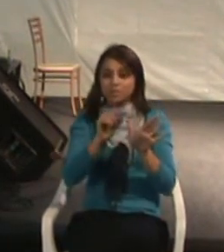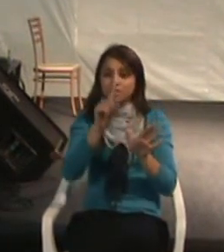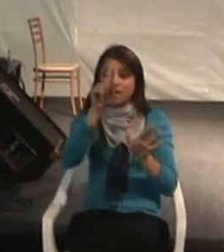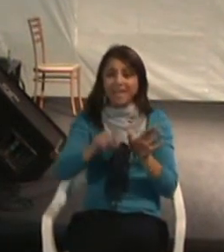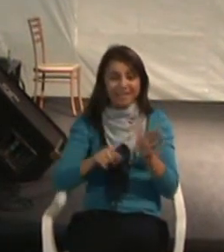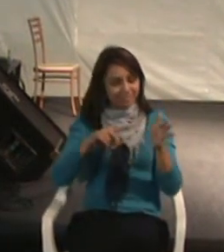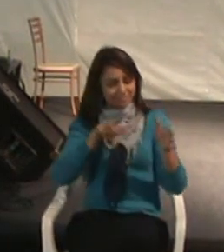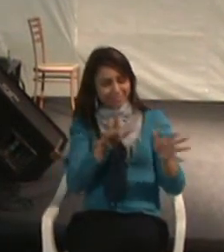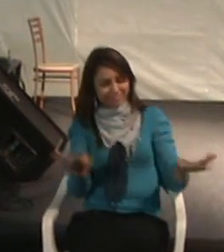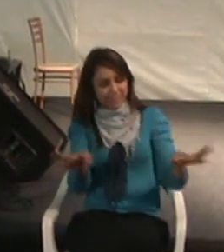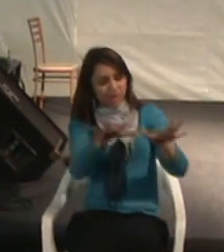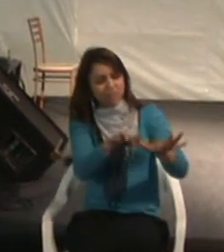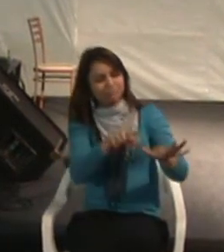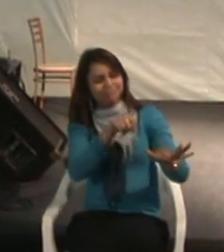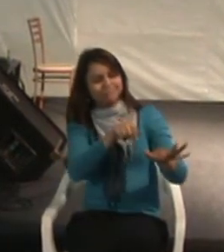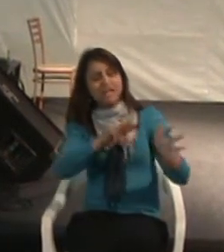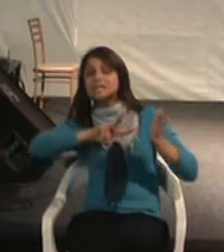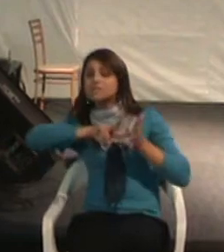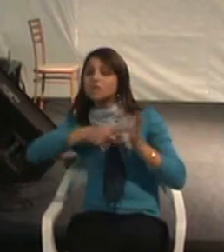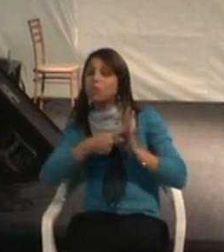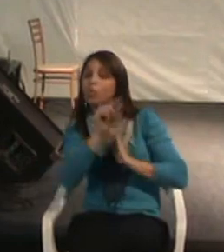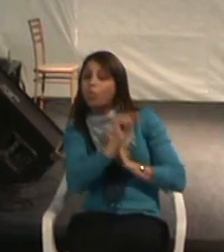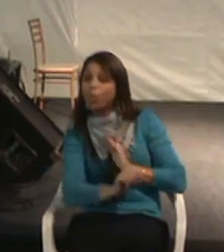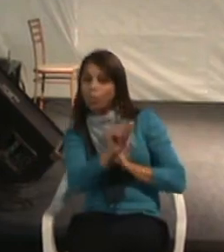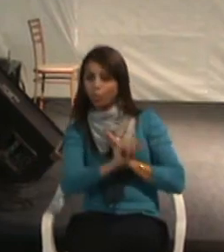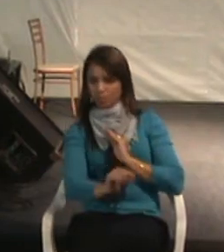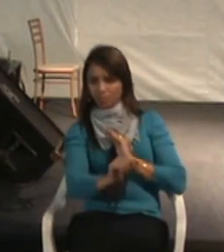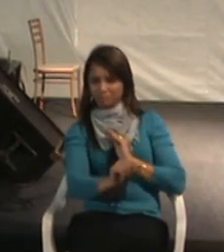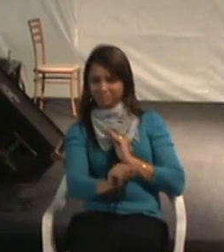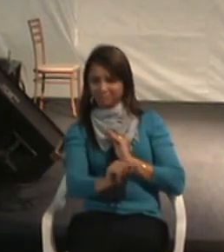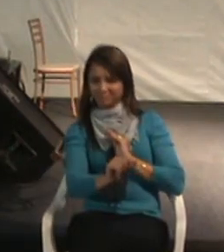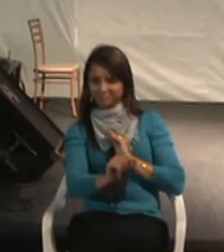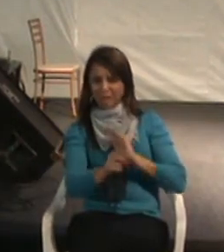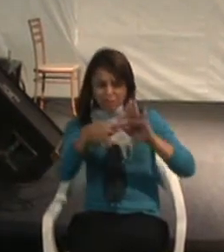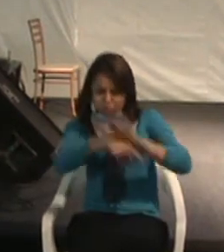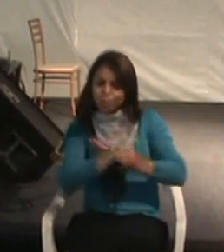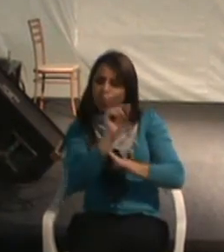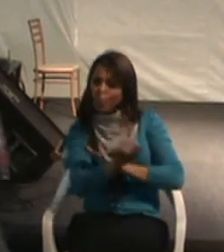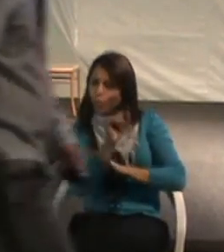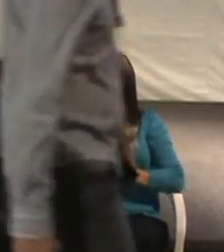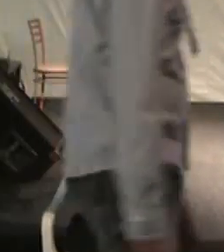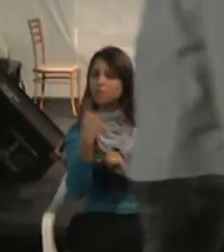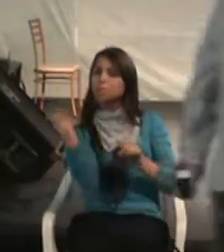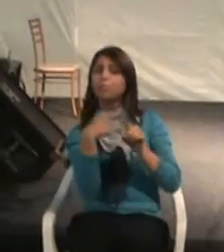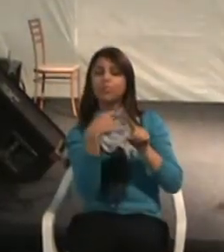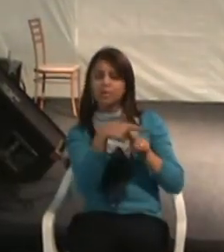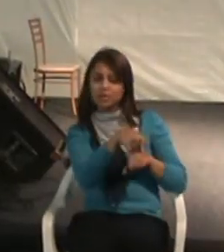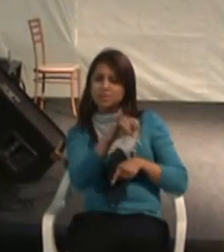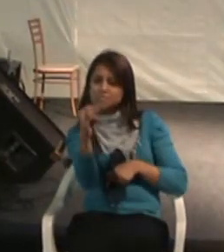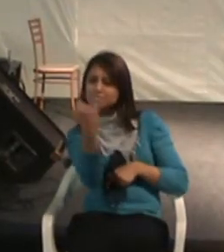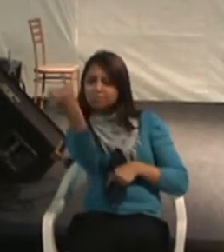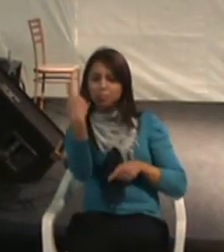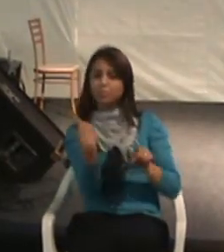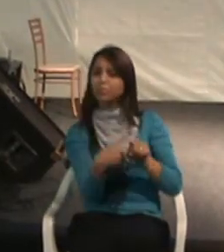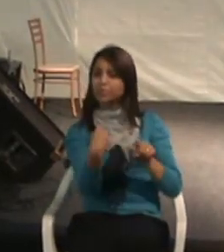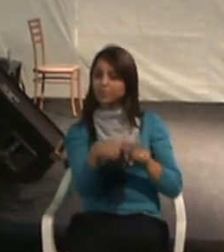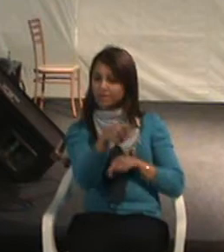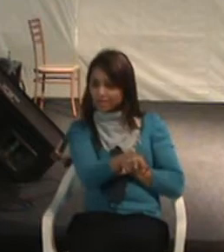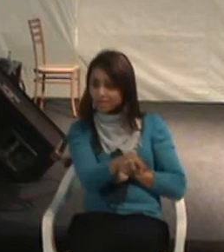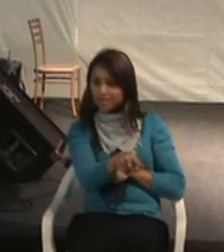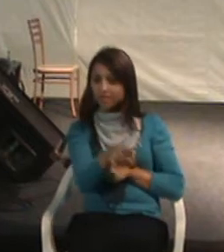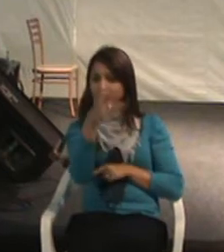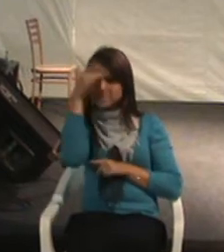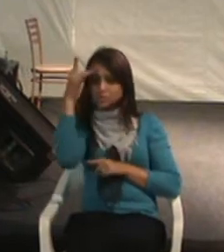sentido da inclusão. O que significa incluir? Por que é importante incluir as pessoas